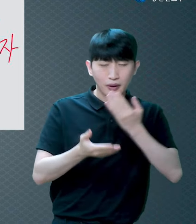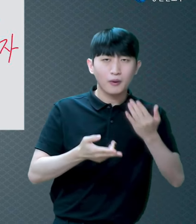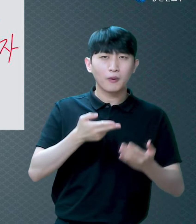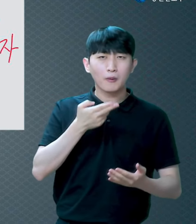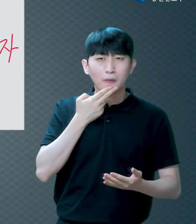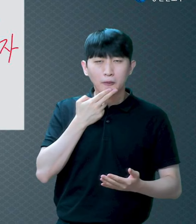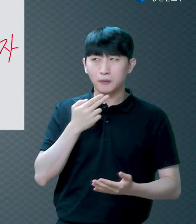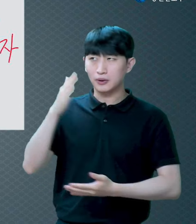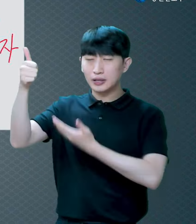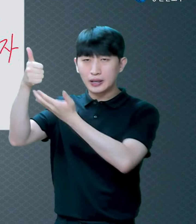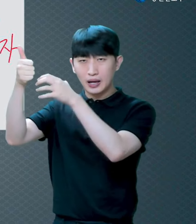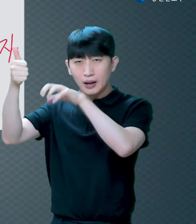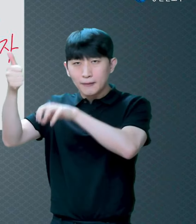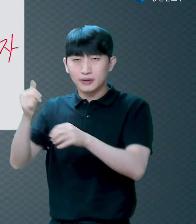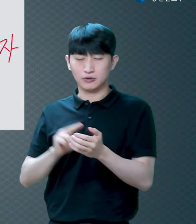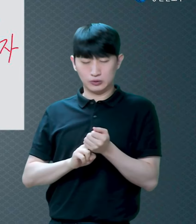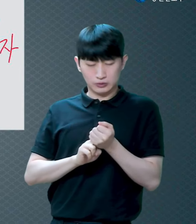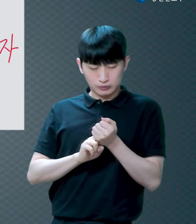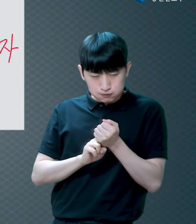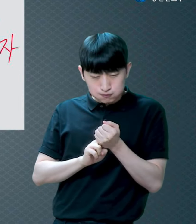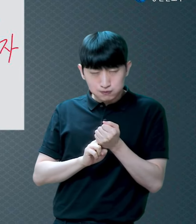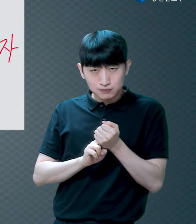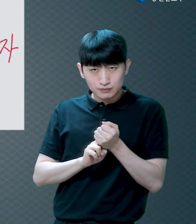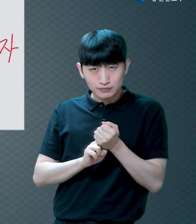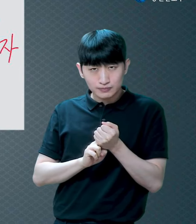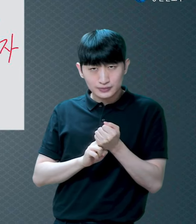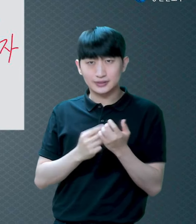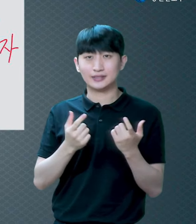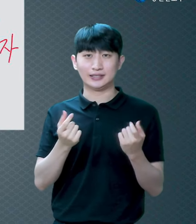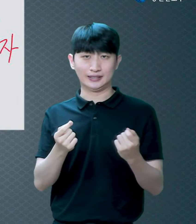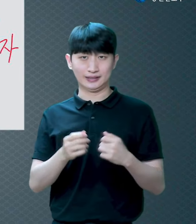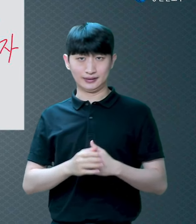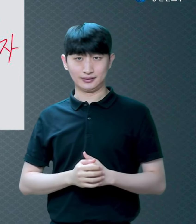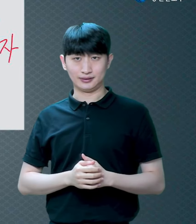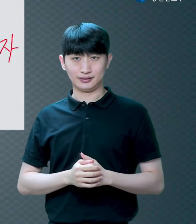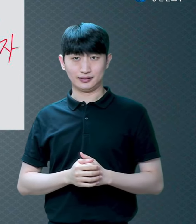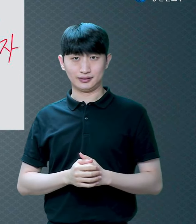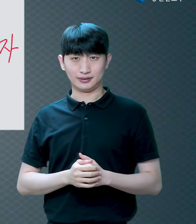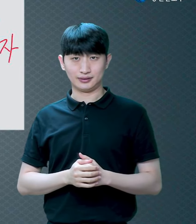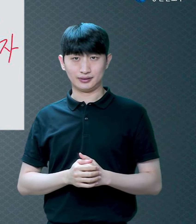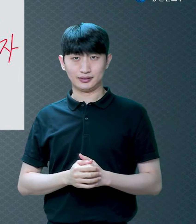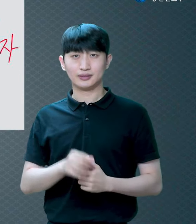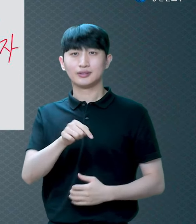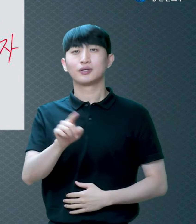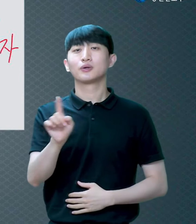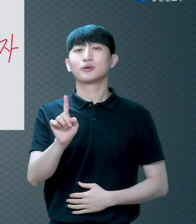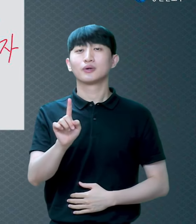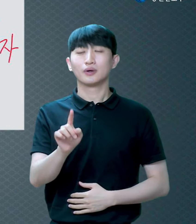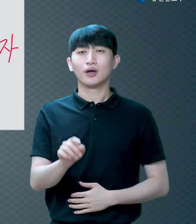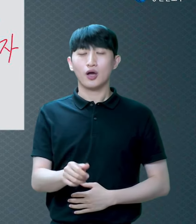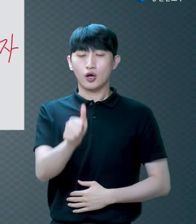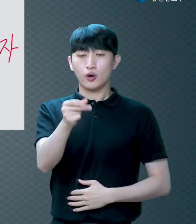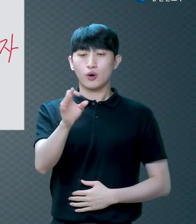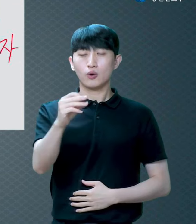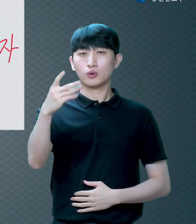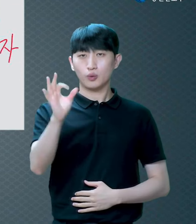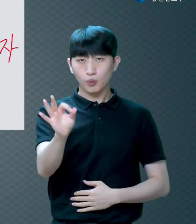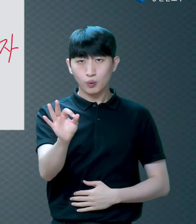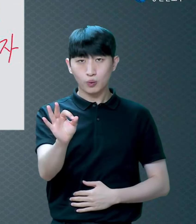그러면 형통치 못하다 이것은 심판이라는 거죠 그런데